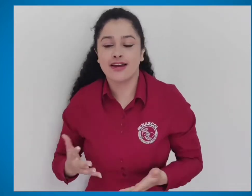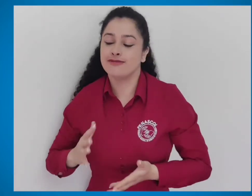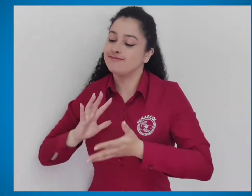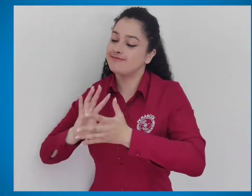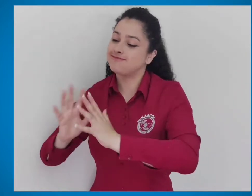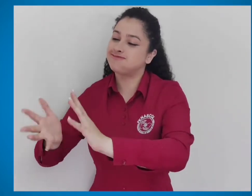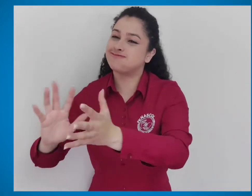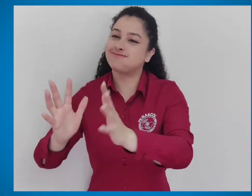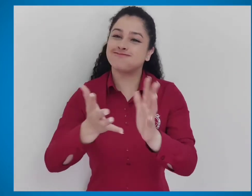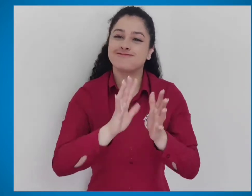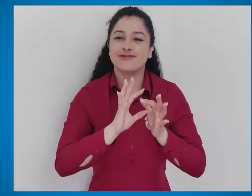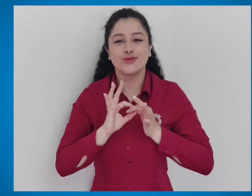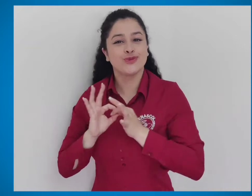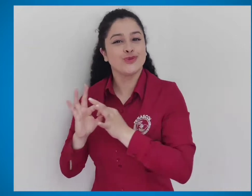da la lengua de señas.